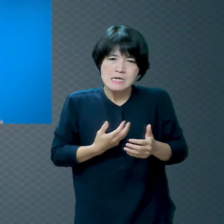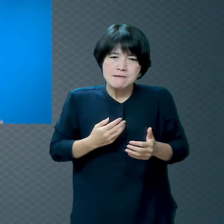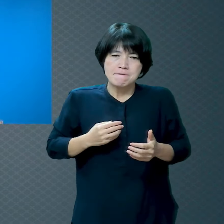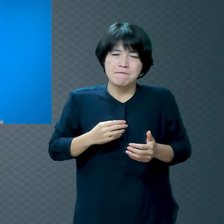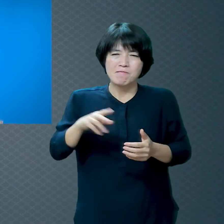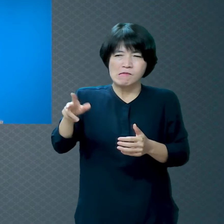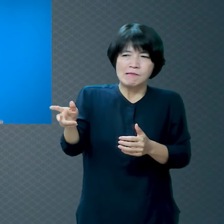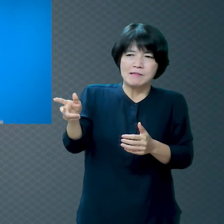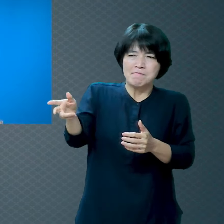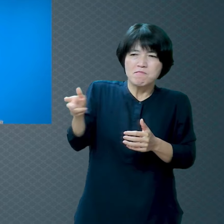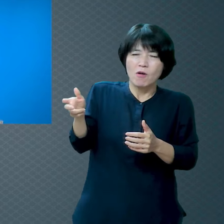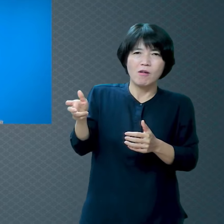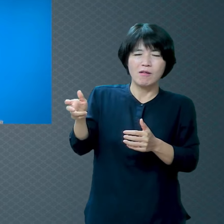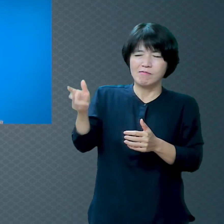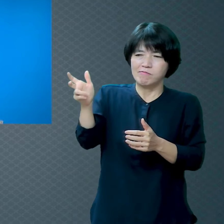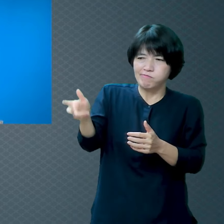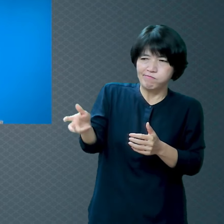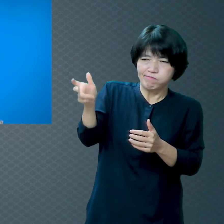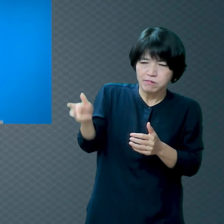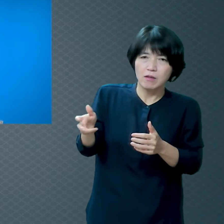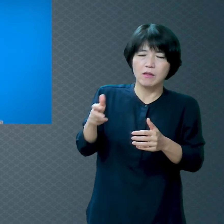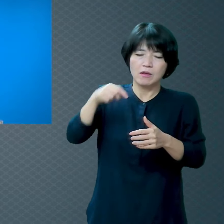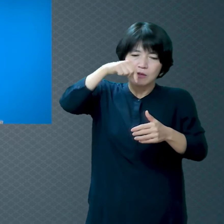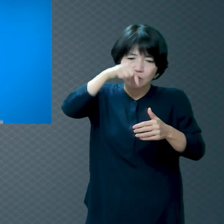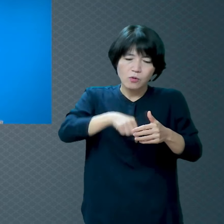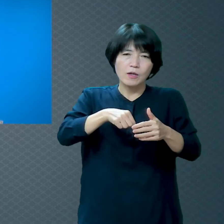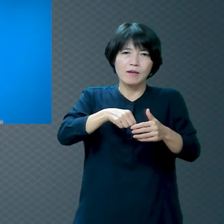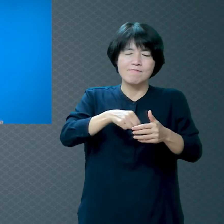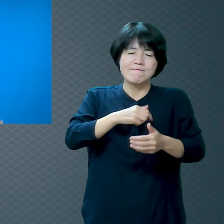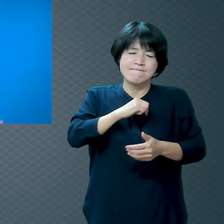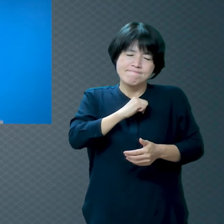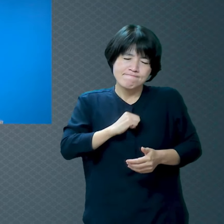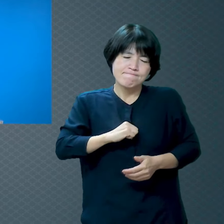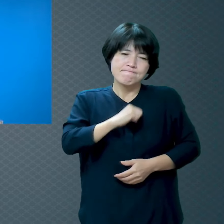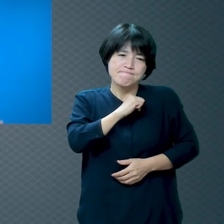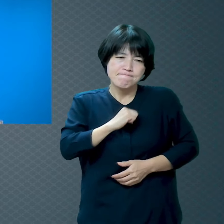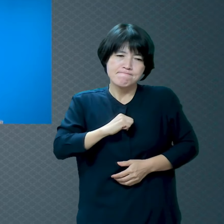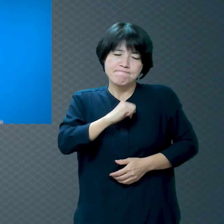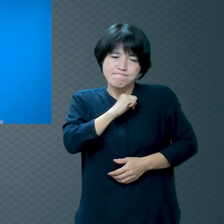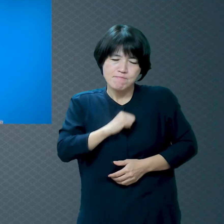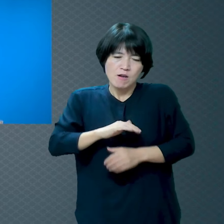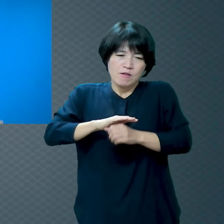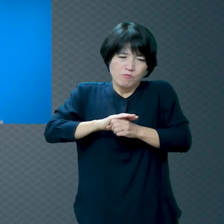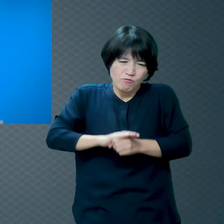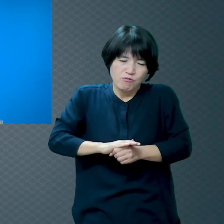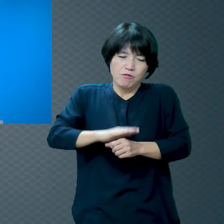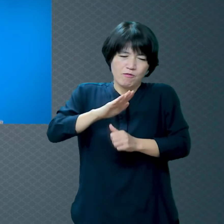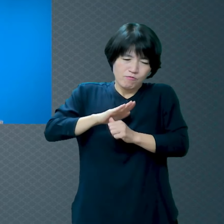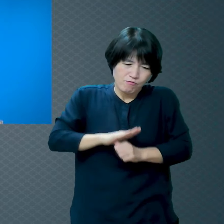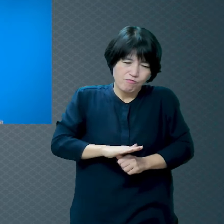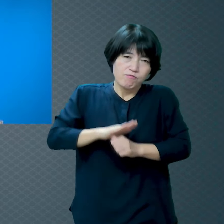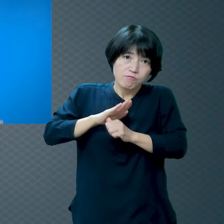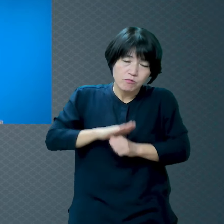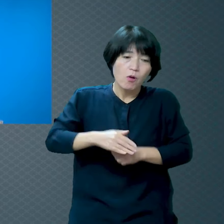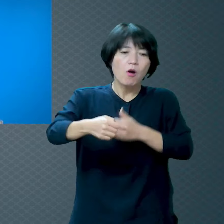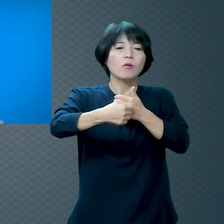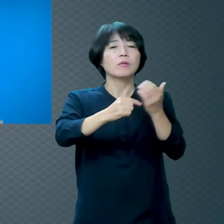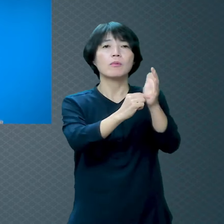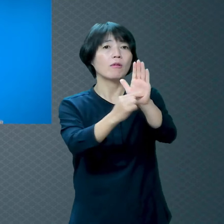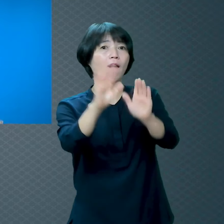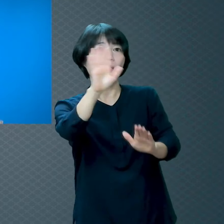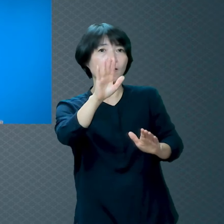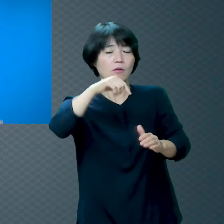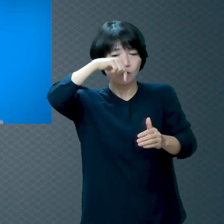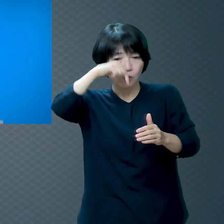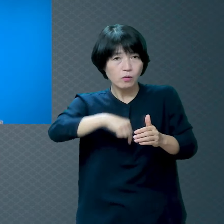마음이 있어 그런데 그걸 인격으로 사람이 이러면 안 되지 그리고 눌러요 그게 있는 거예요? 없는